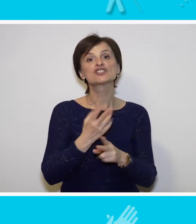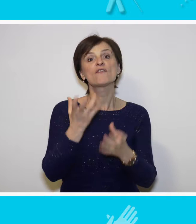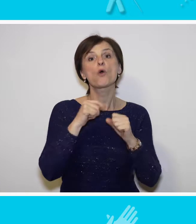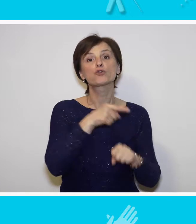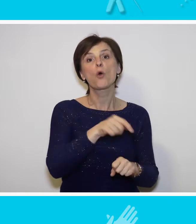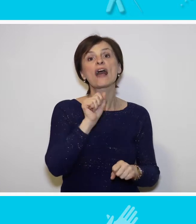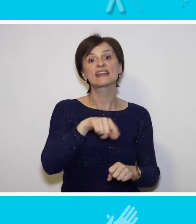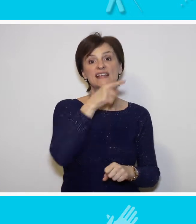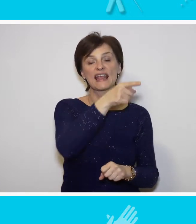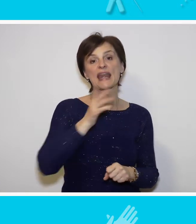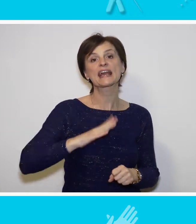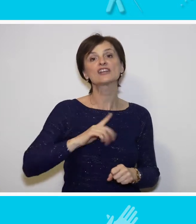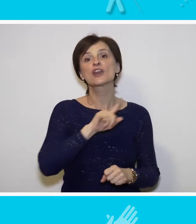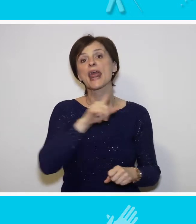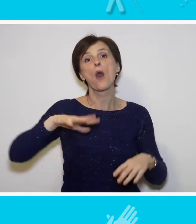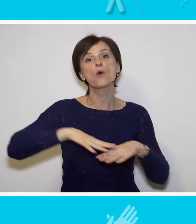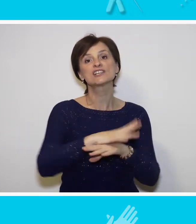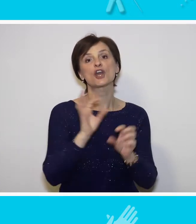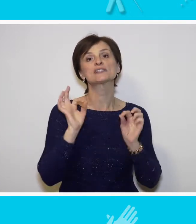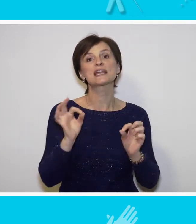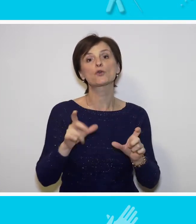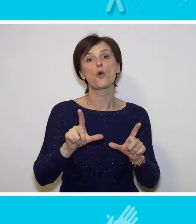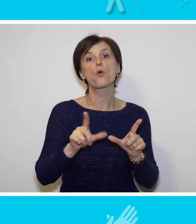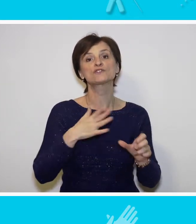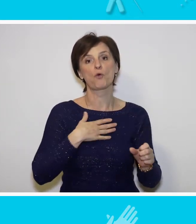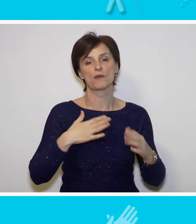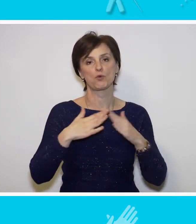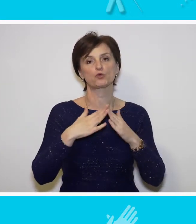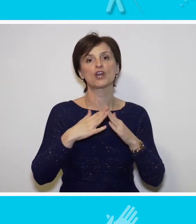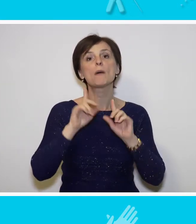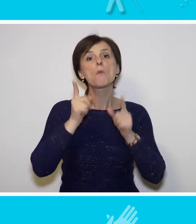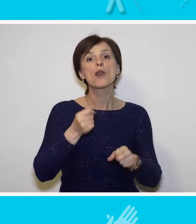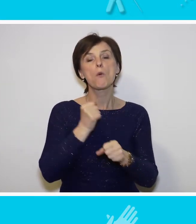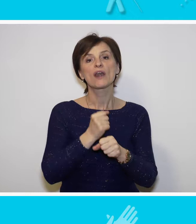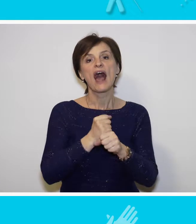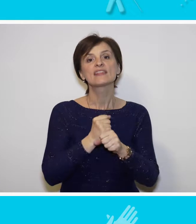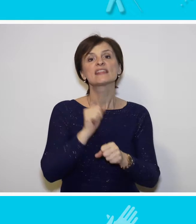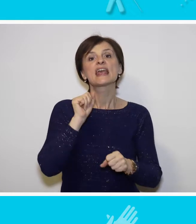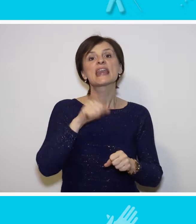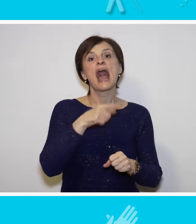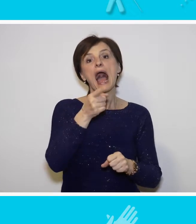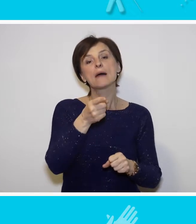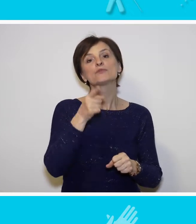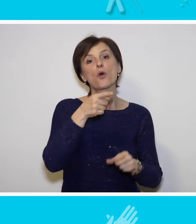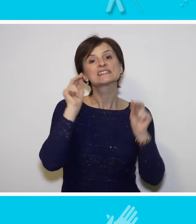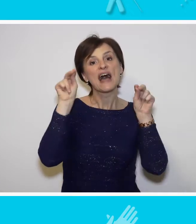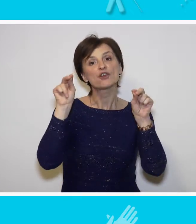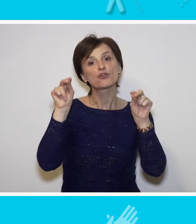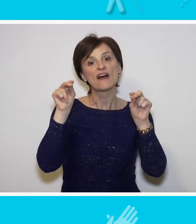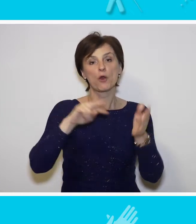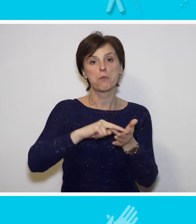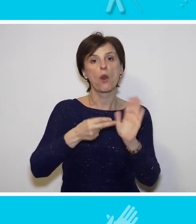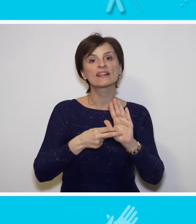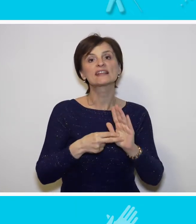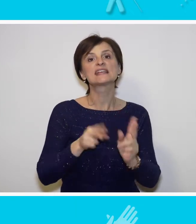toga da se njeni građani ne osjećaju sigurno u svojim kućama? Moramo raditi na preventivnoj i savetodavnoj